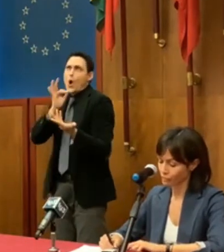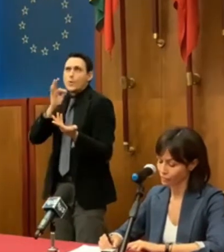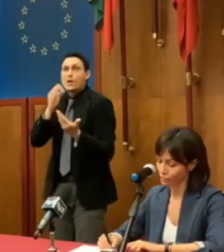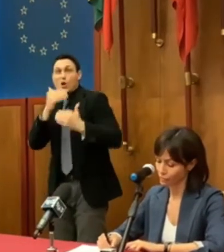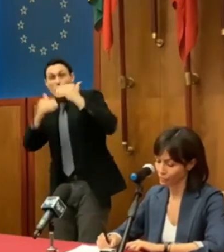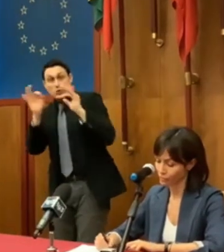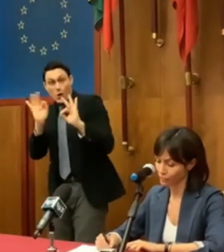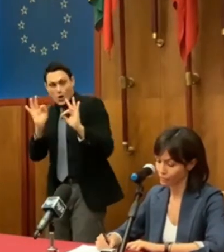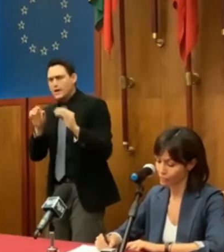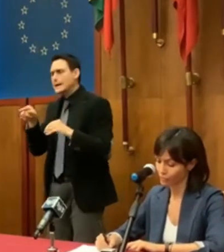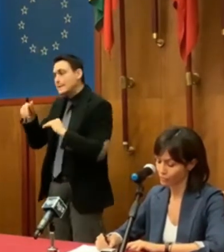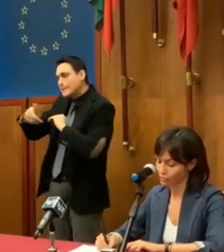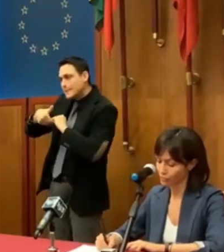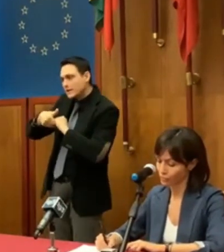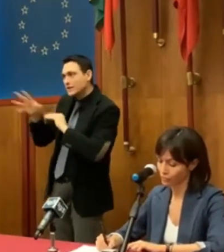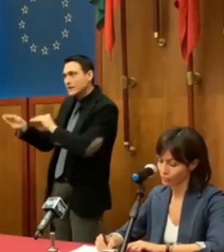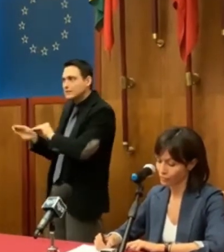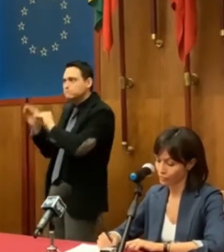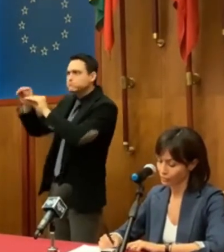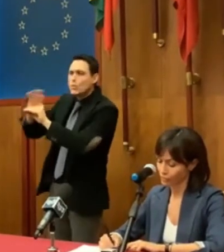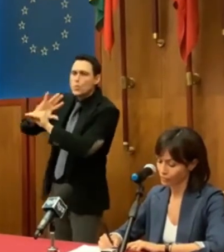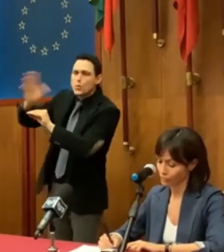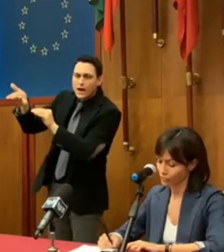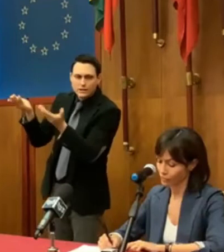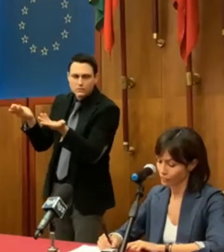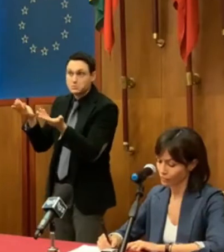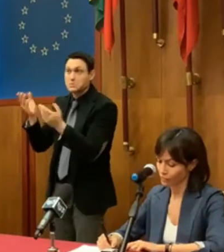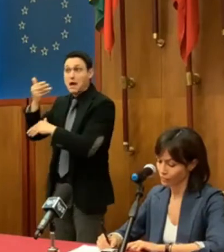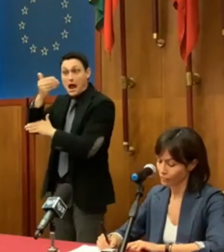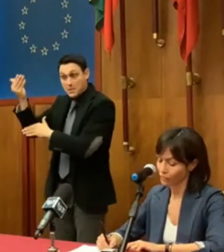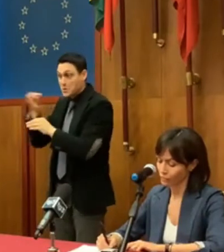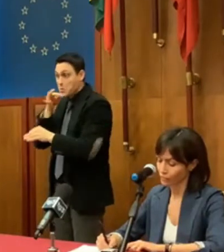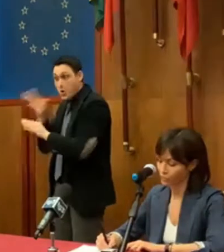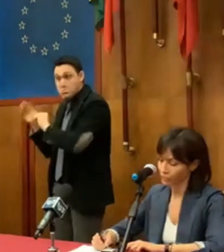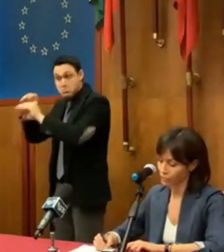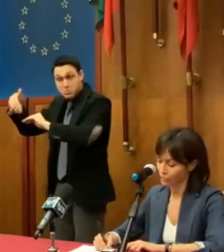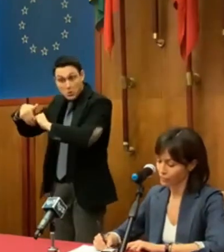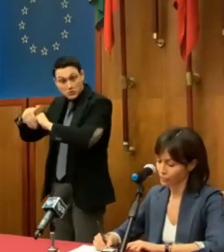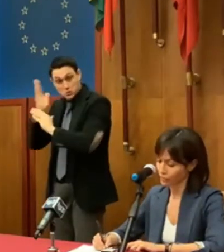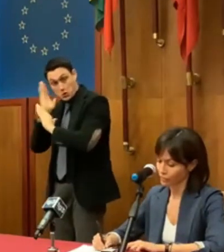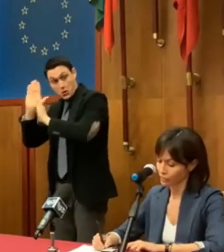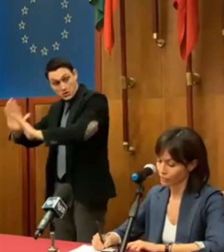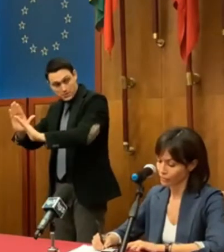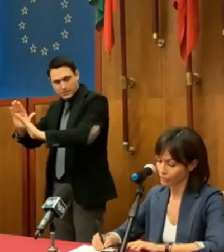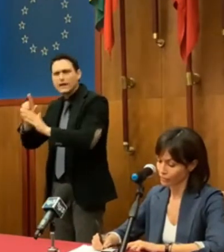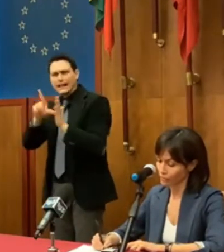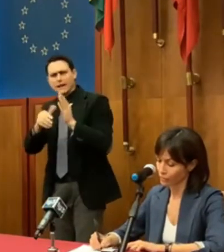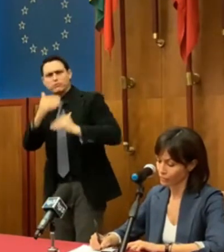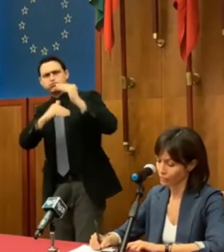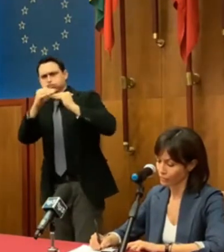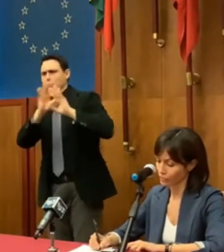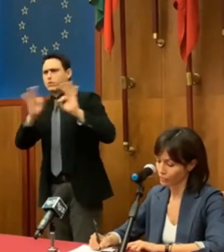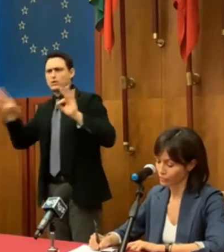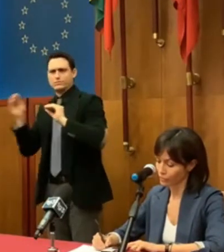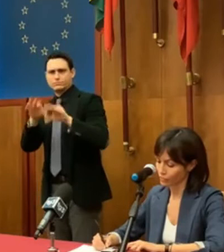per esempio, quello di utilizzare delle strutture di altro tipo, come possono essere degli alberi o qualcos'altro. Cercare insomma di sistemare. Il Covid ha peggiorato